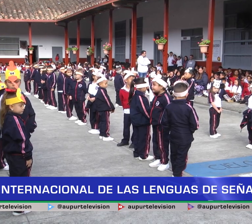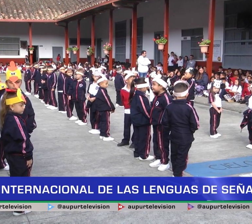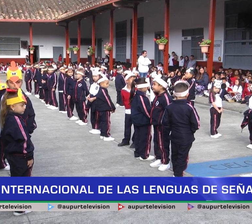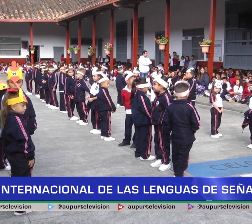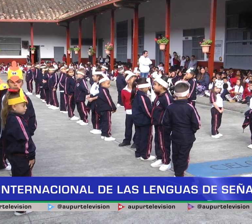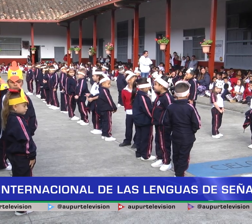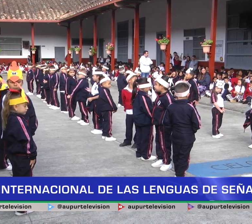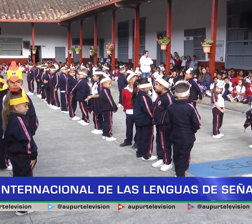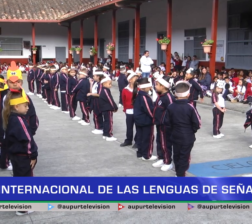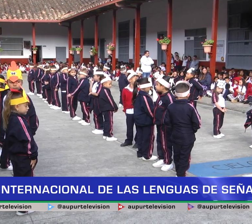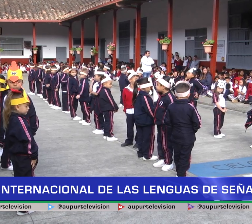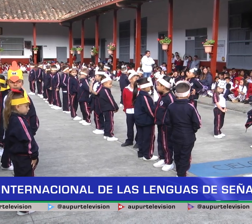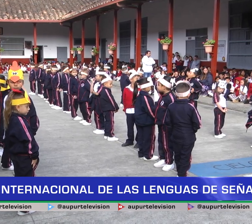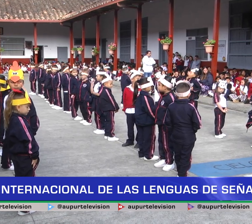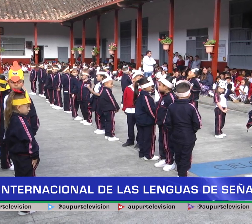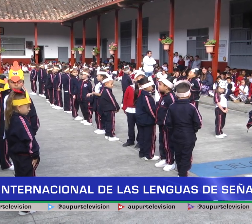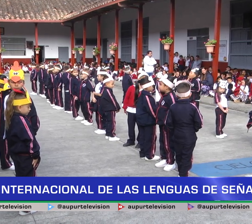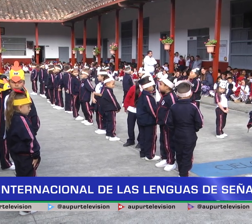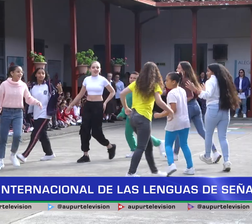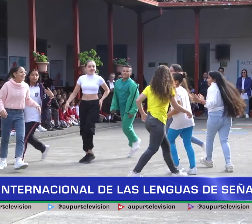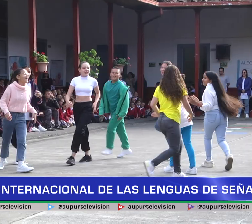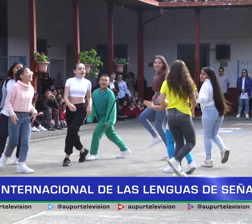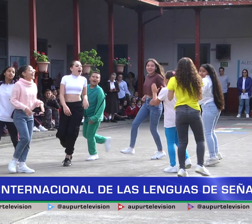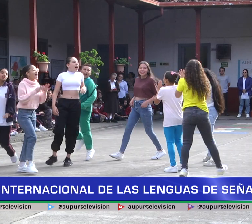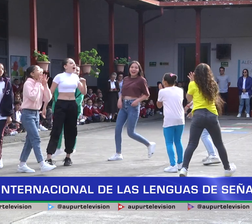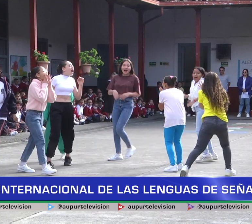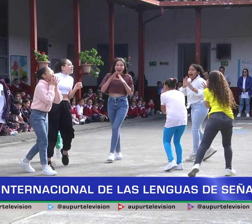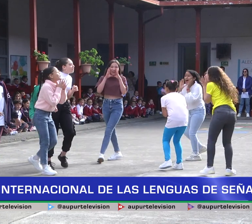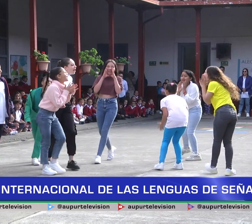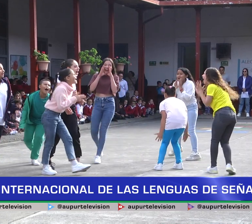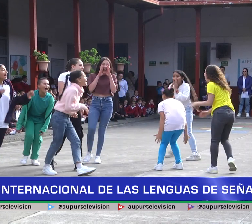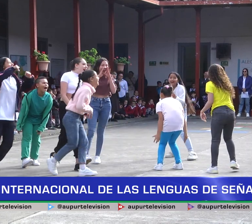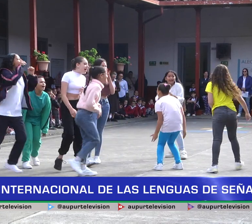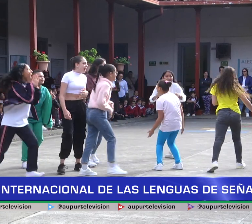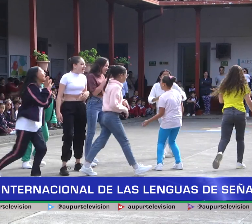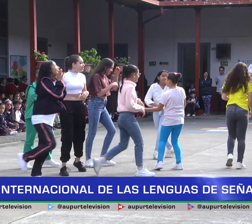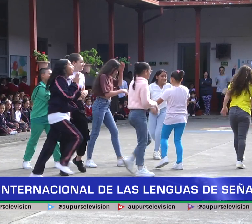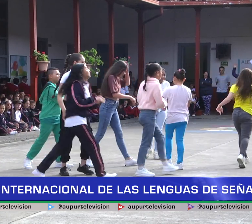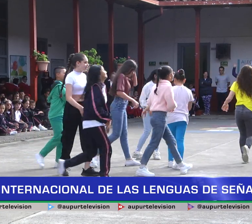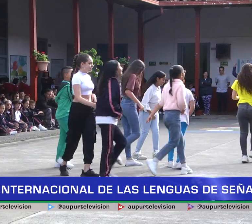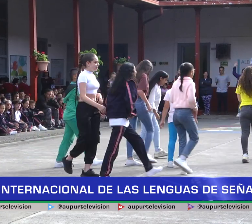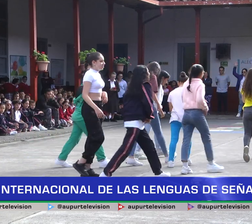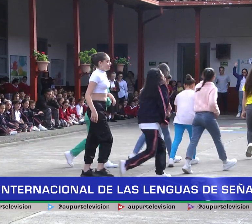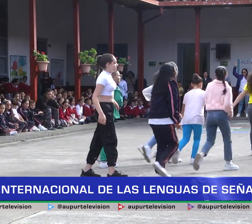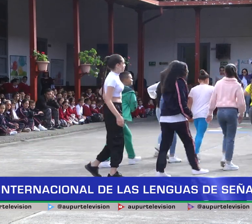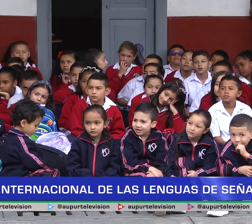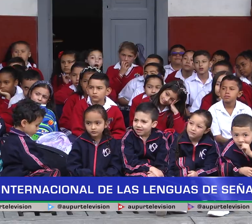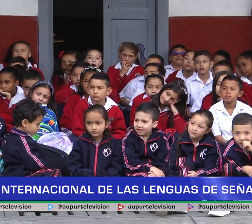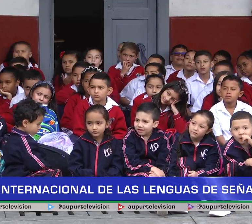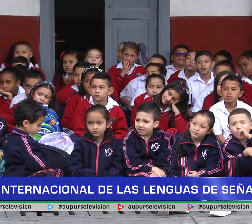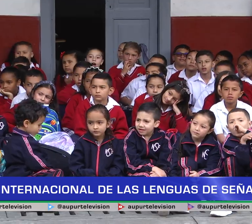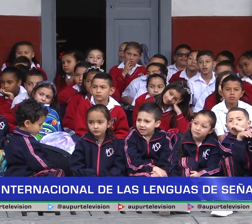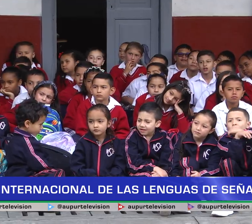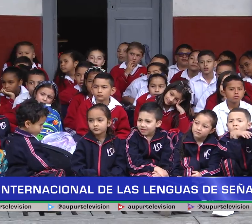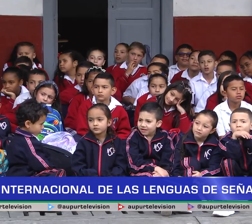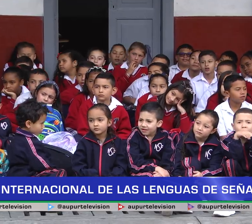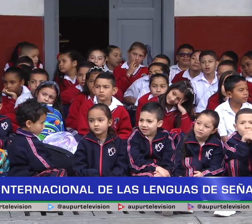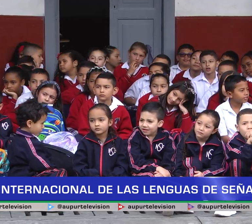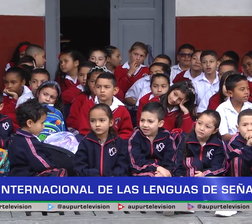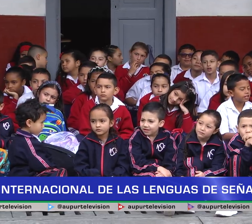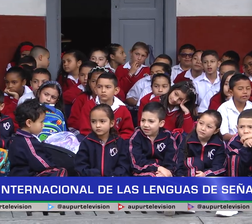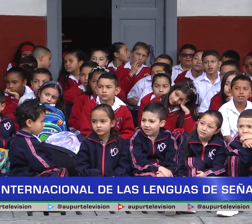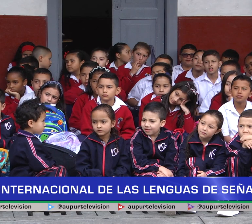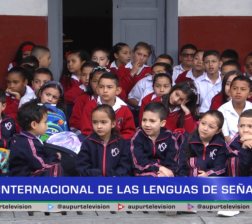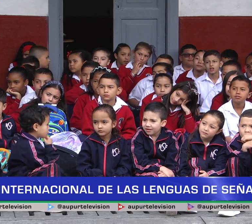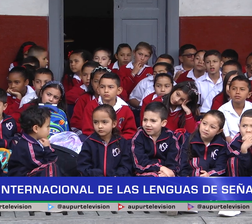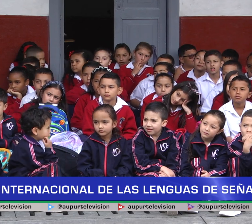Reiteramos pues la invitación al taller de lengua de señas que se realiza todos los jueves a las 4 p.m. en la sede principal